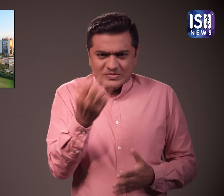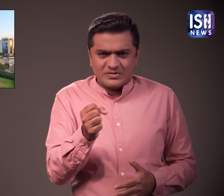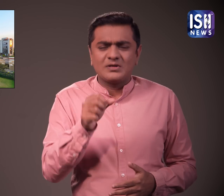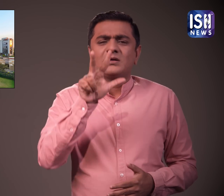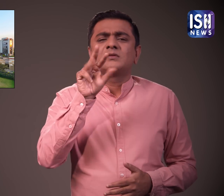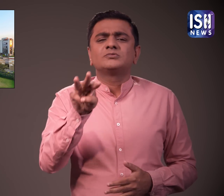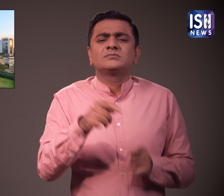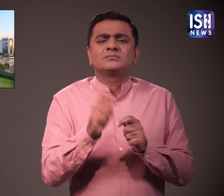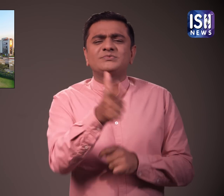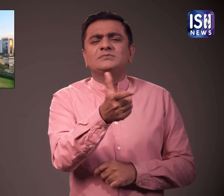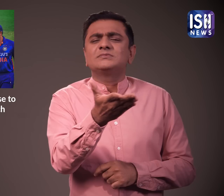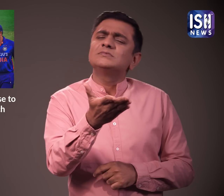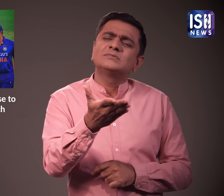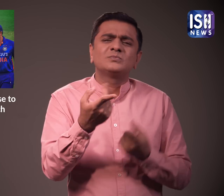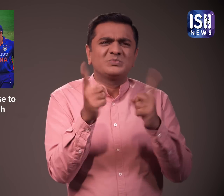8,000 रुपे का शुल्क लेता है